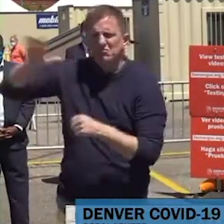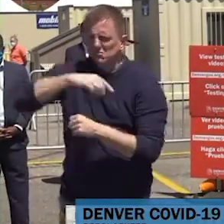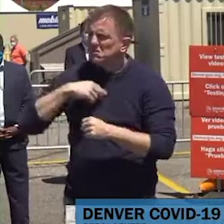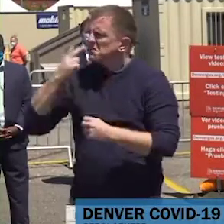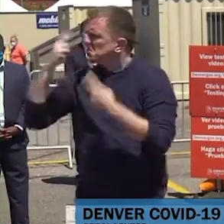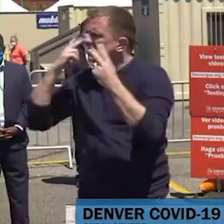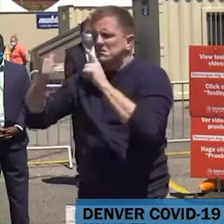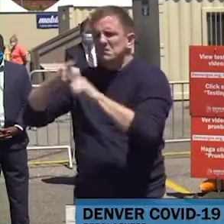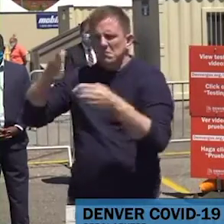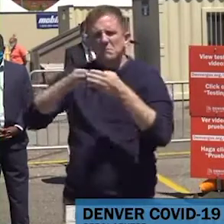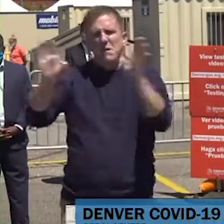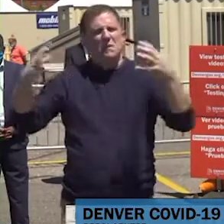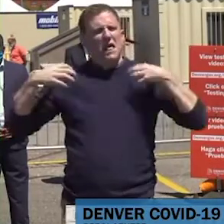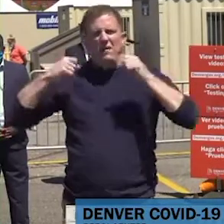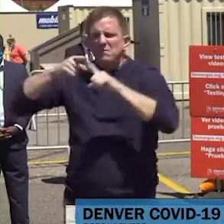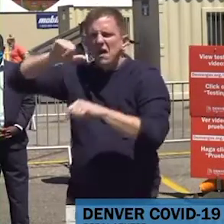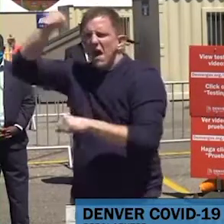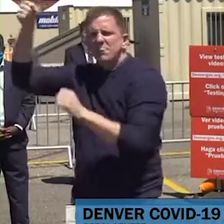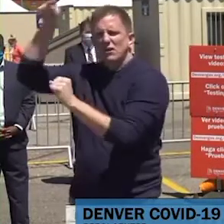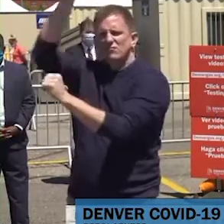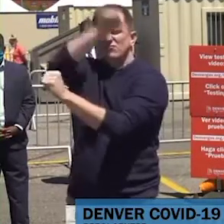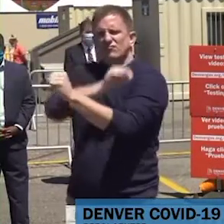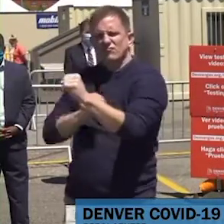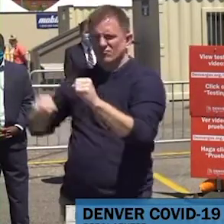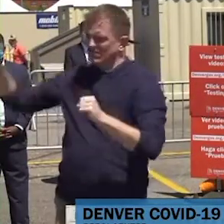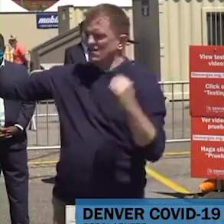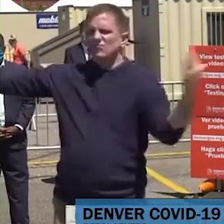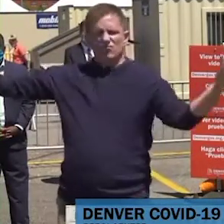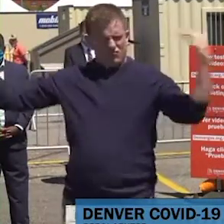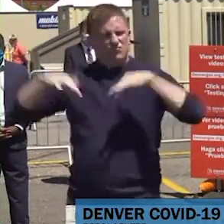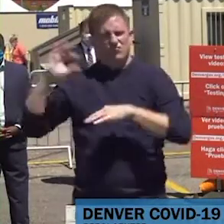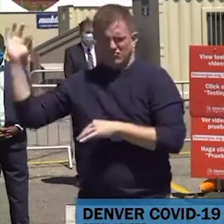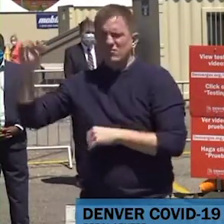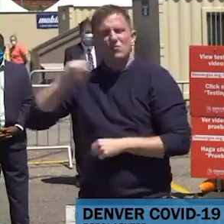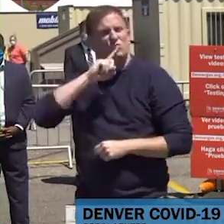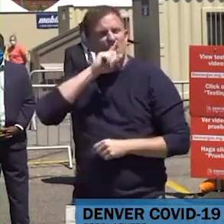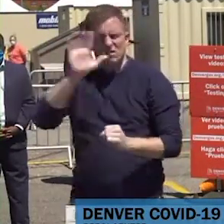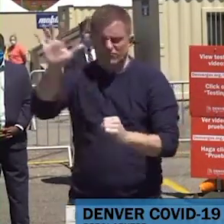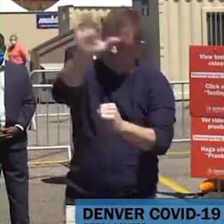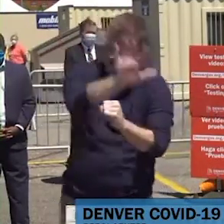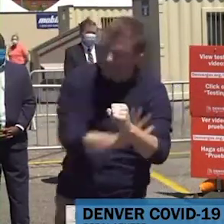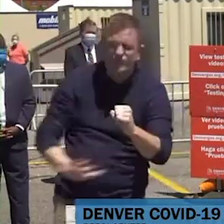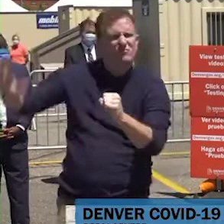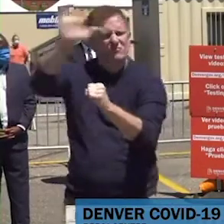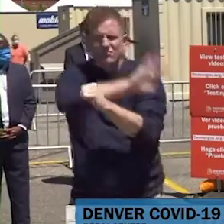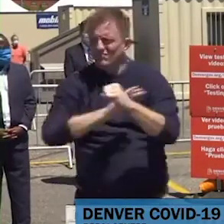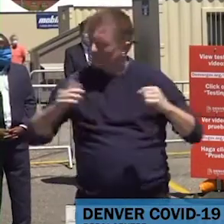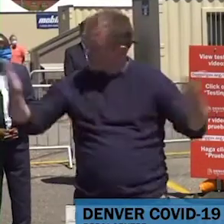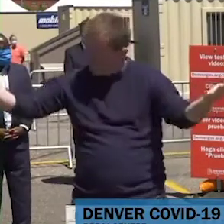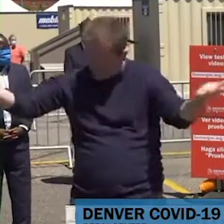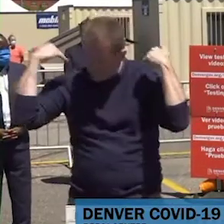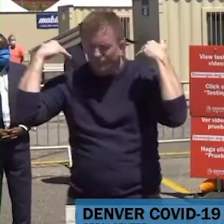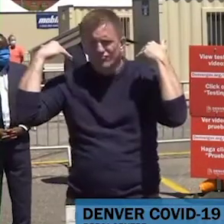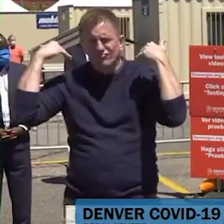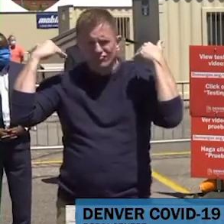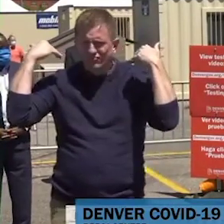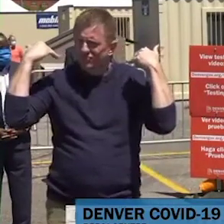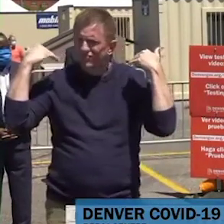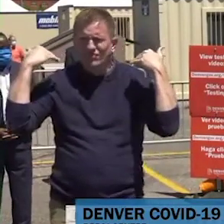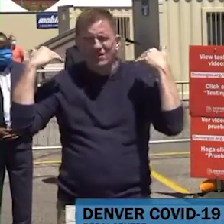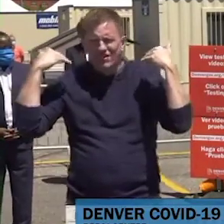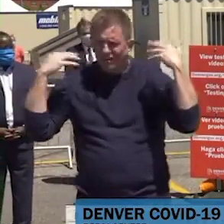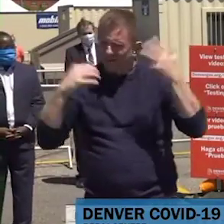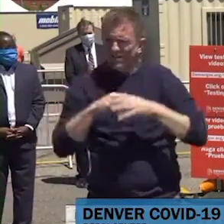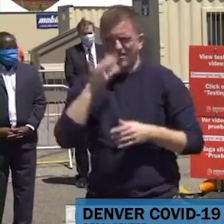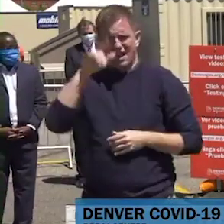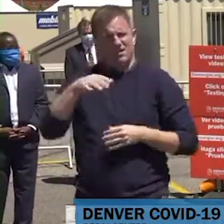hoy, queríamos que este sitio sea disponible para los que viven fuera de Denver también. Así es que invitamos al área metropolitana que venga